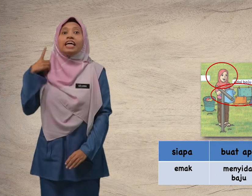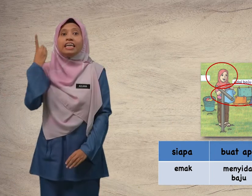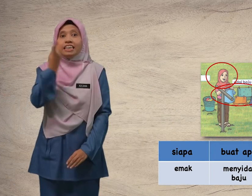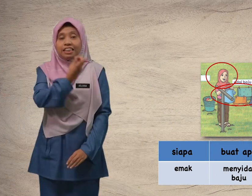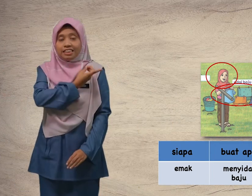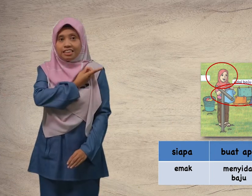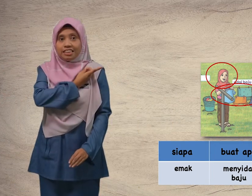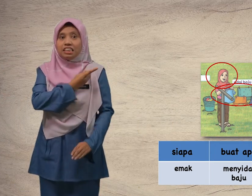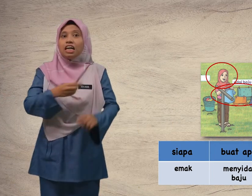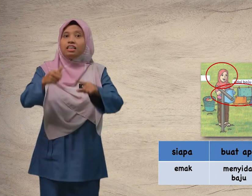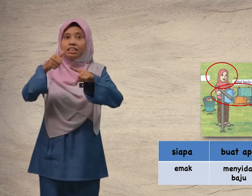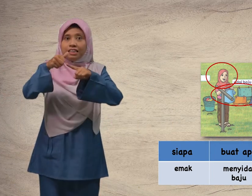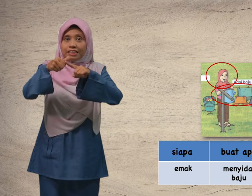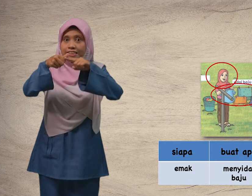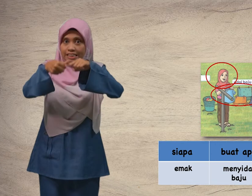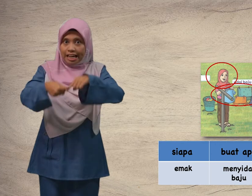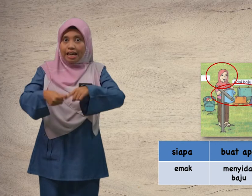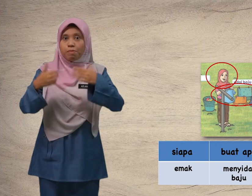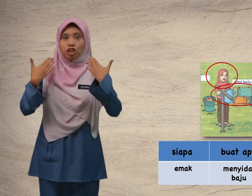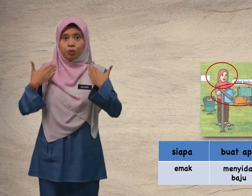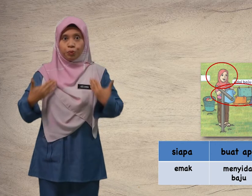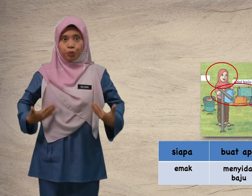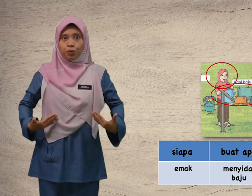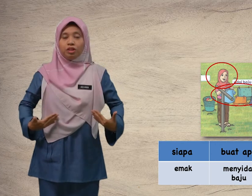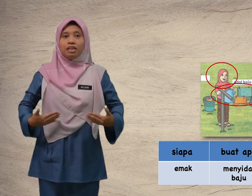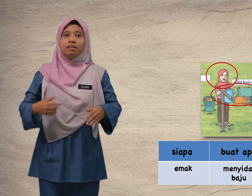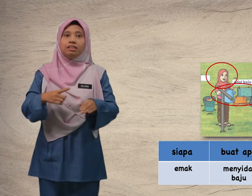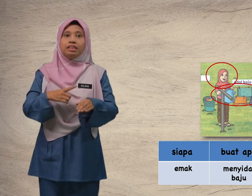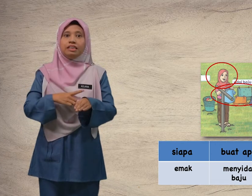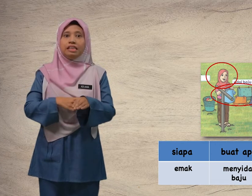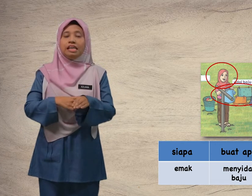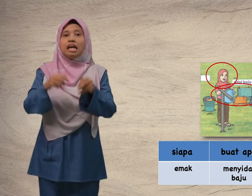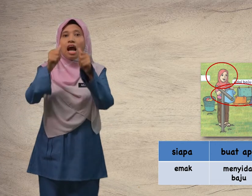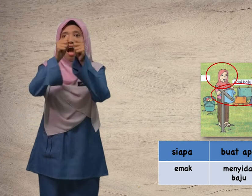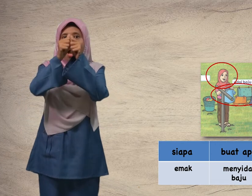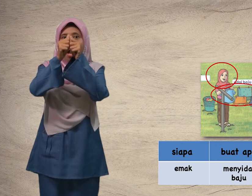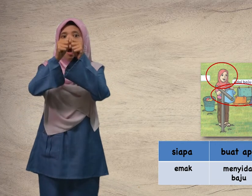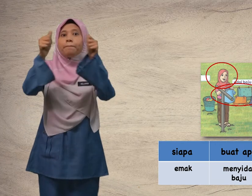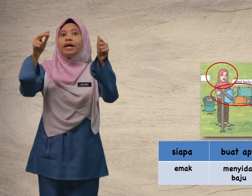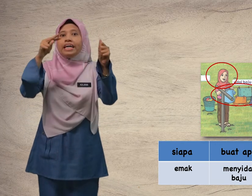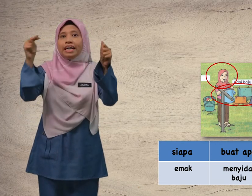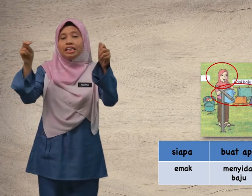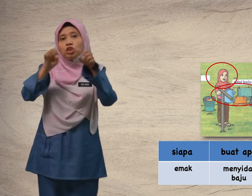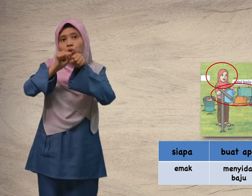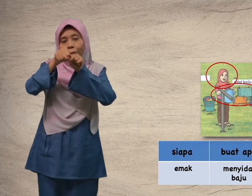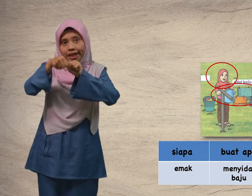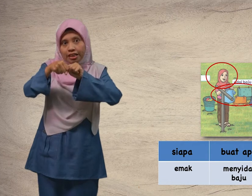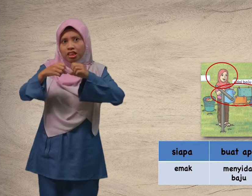Kita sidai baju di ampayan supaya